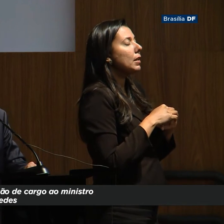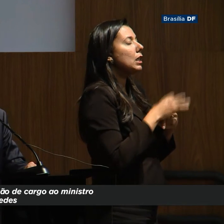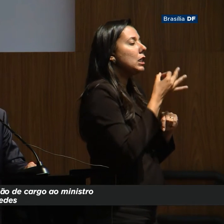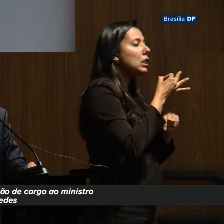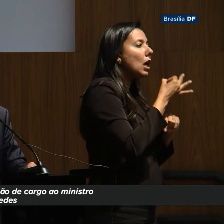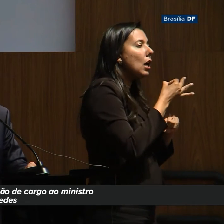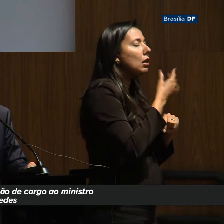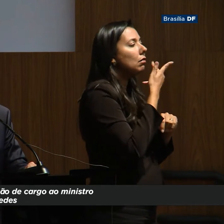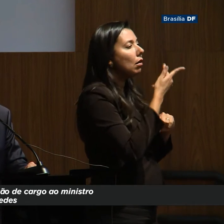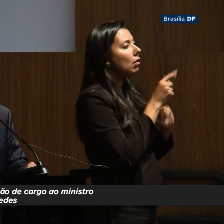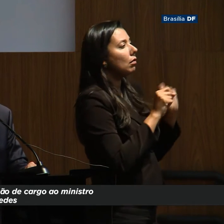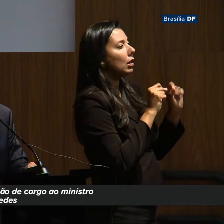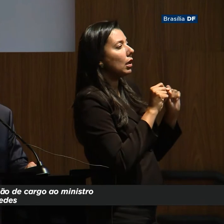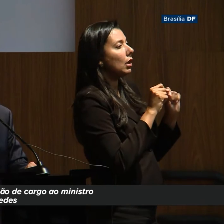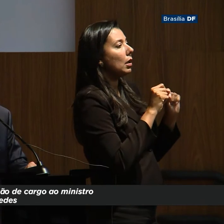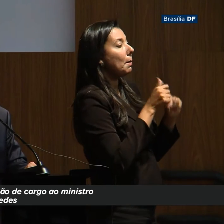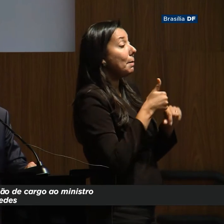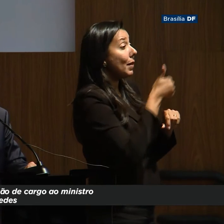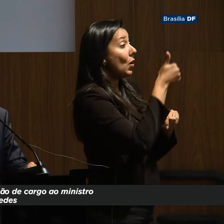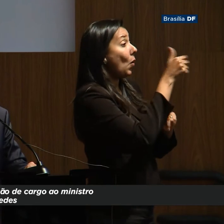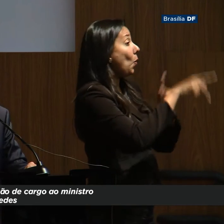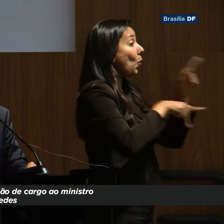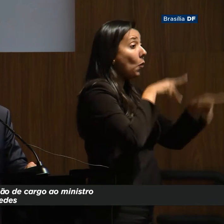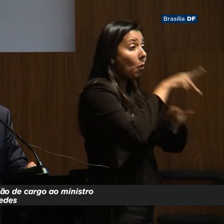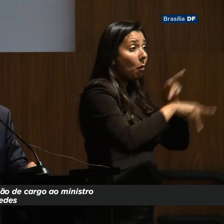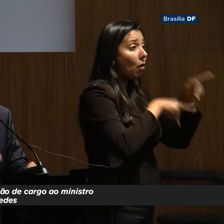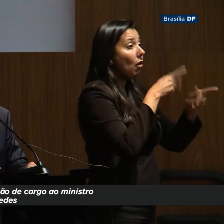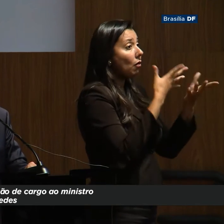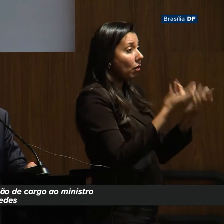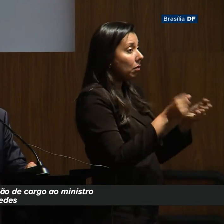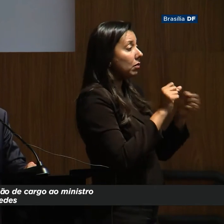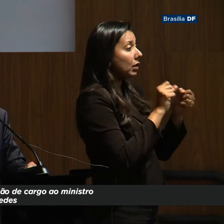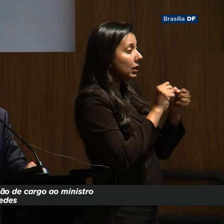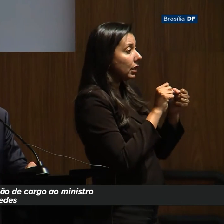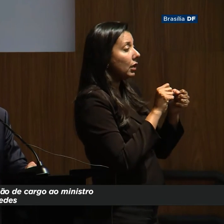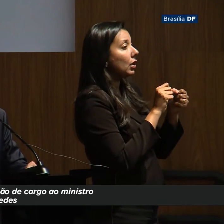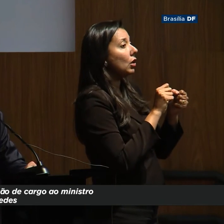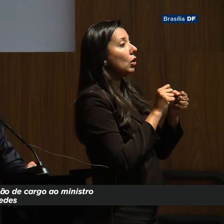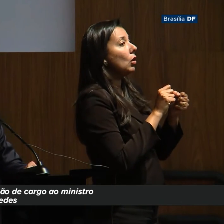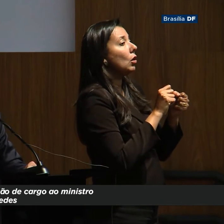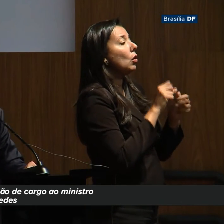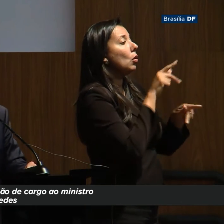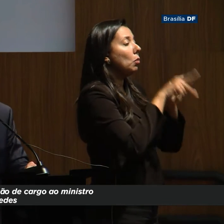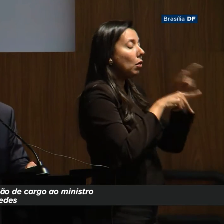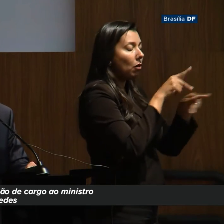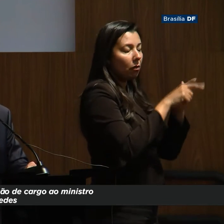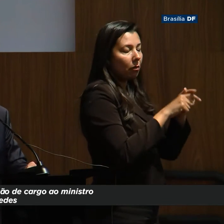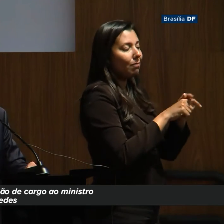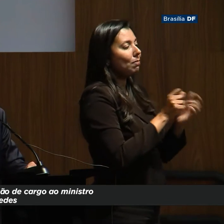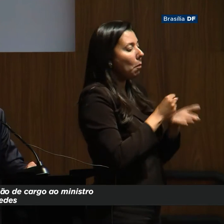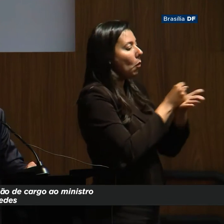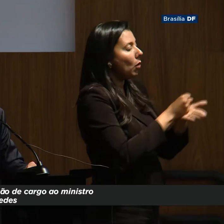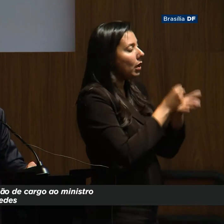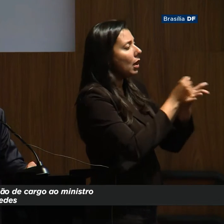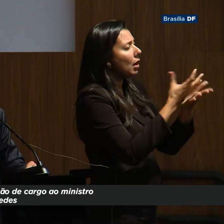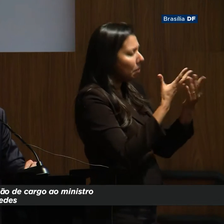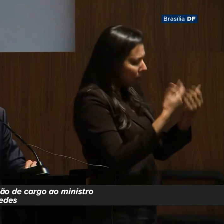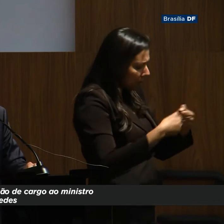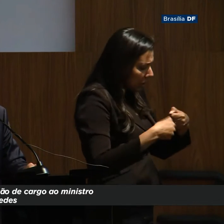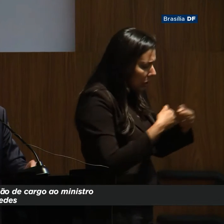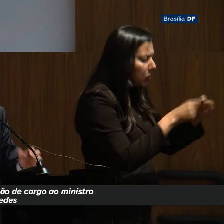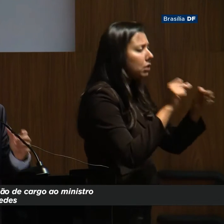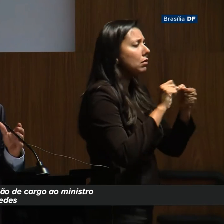contundente em dizer, Paulo, nós temos que fazer o que é melhor para o povo, nós vamos fazer, o povo vai nos apoiar, vamos fazer o que tem que ser